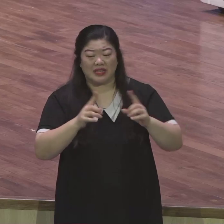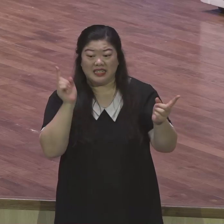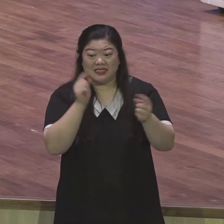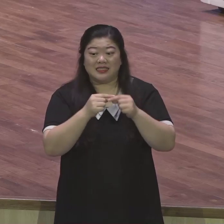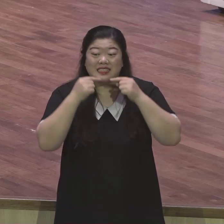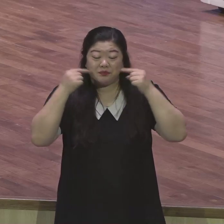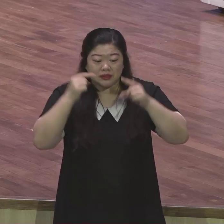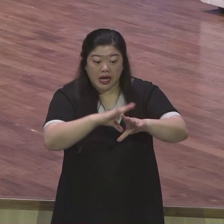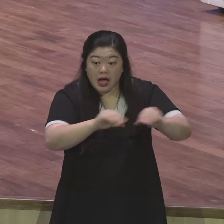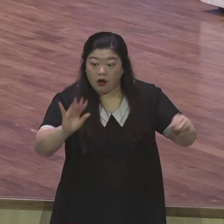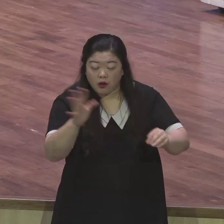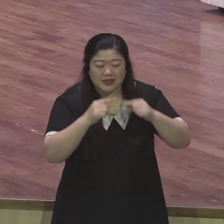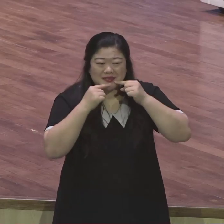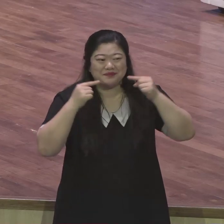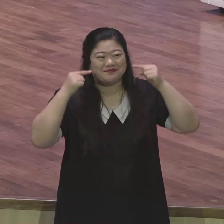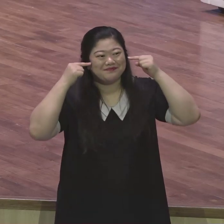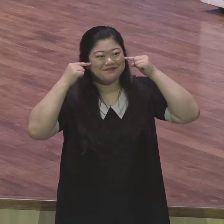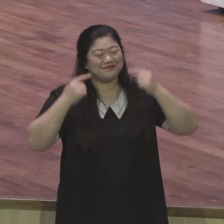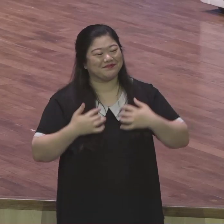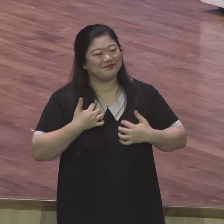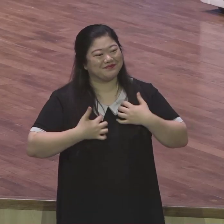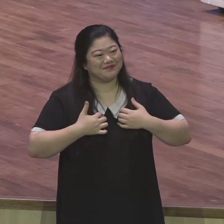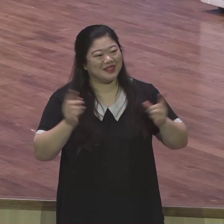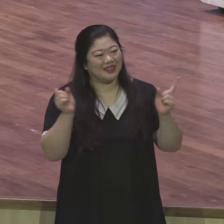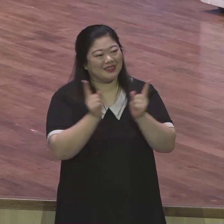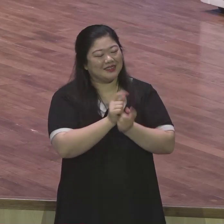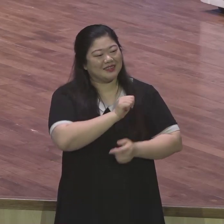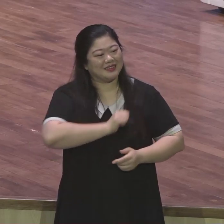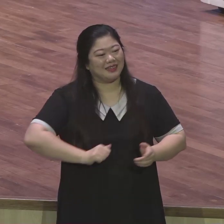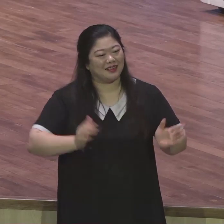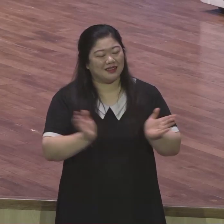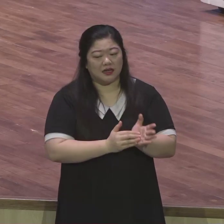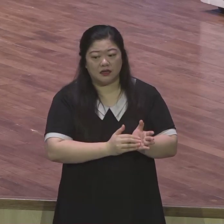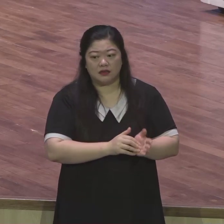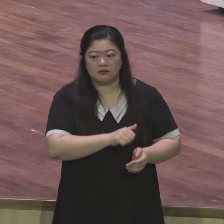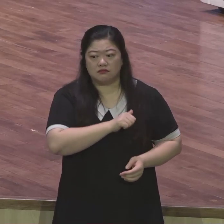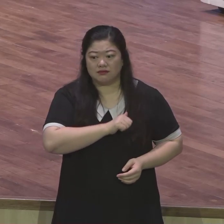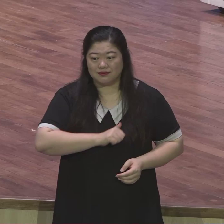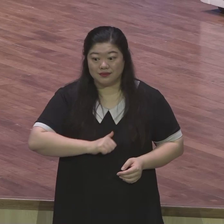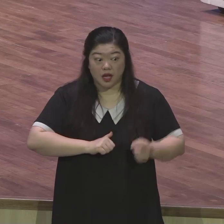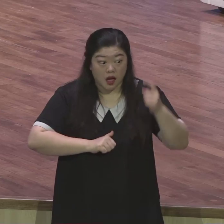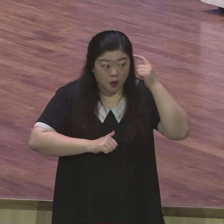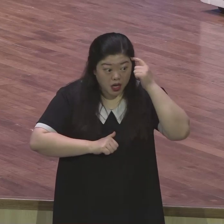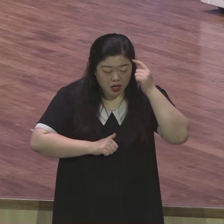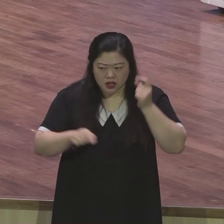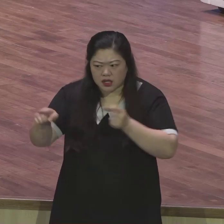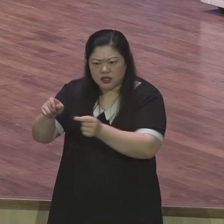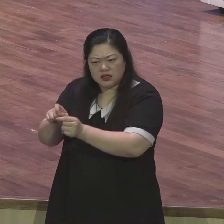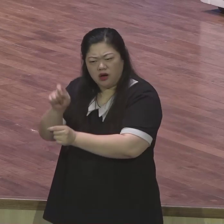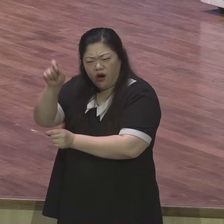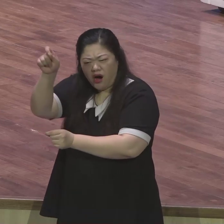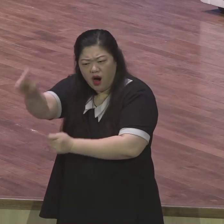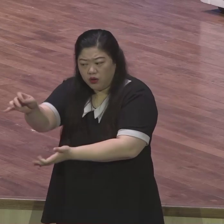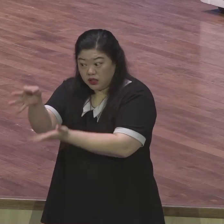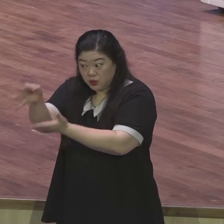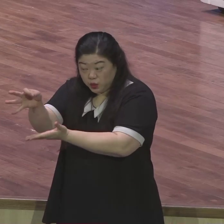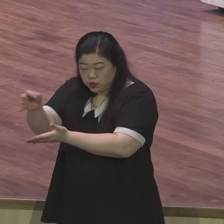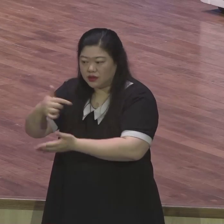기쁘게 당할 수 있죠 그 비결이 바로 더 낫고 영구한 소유 영원한 소유가 있음을 알게